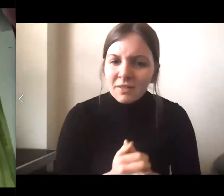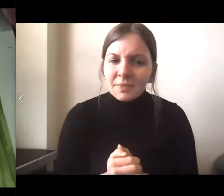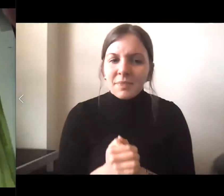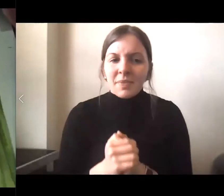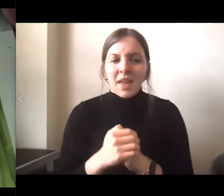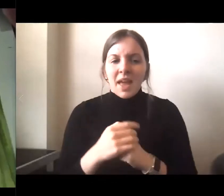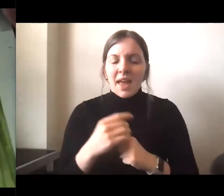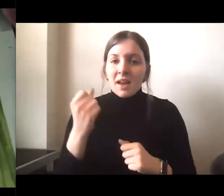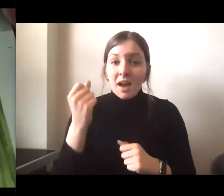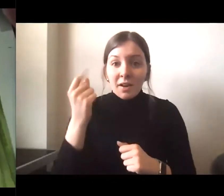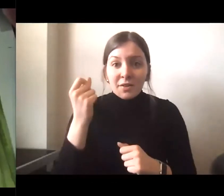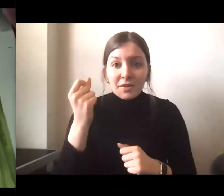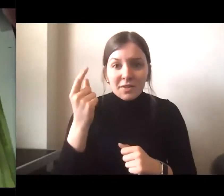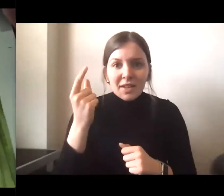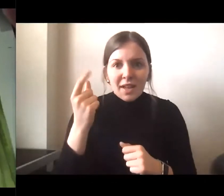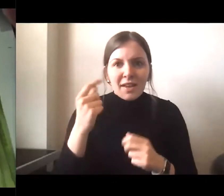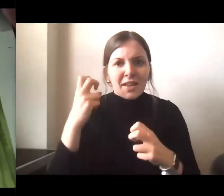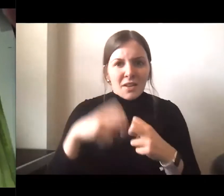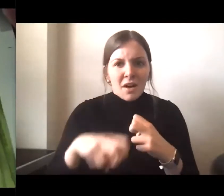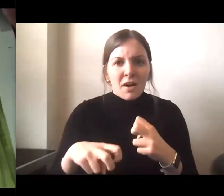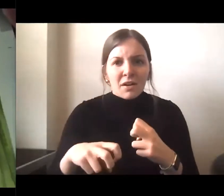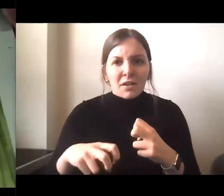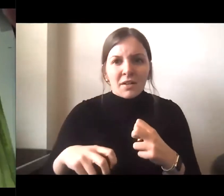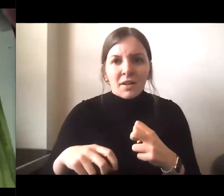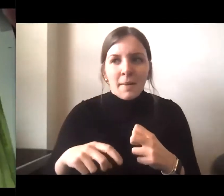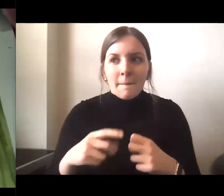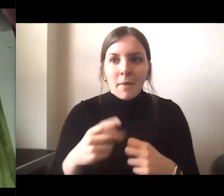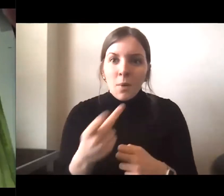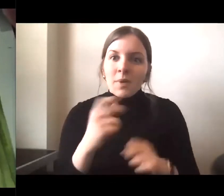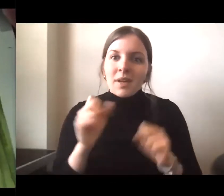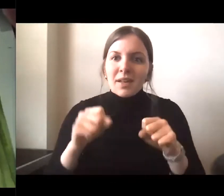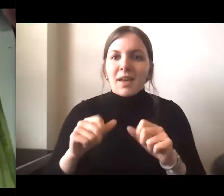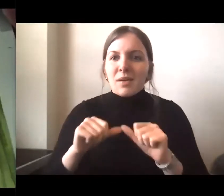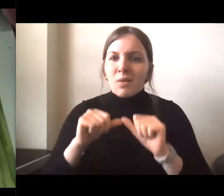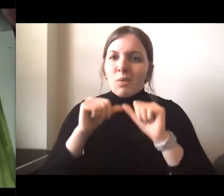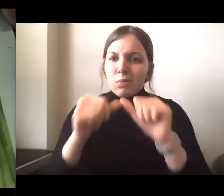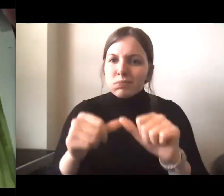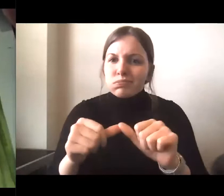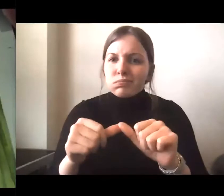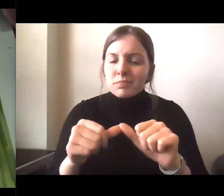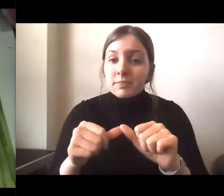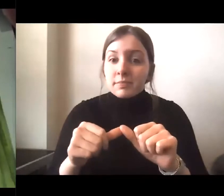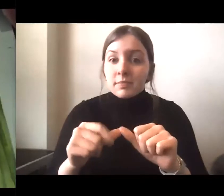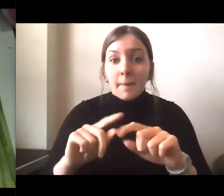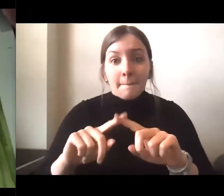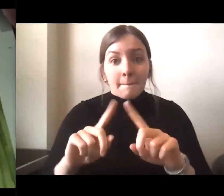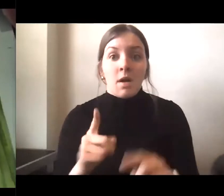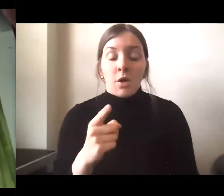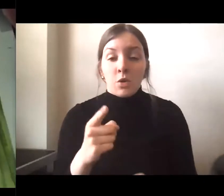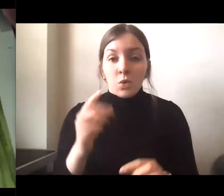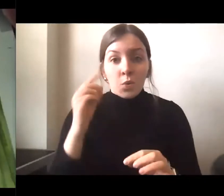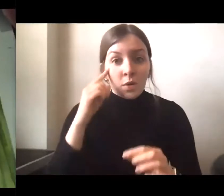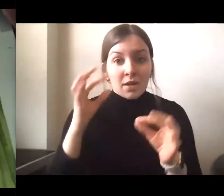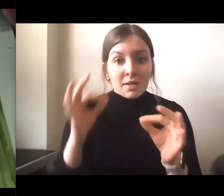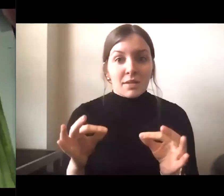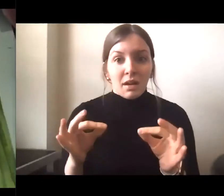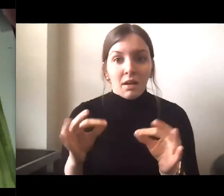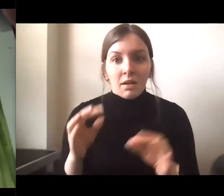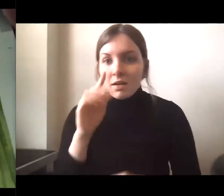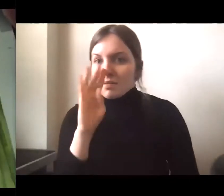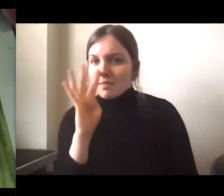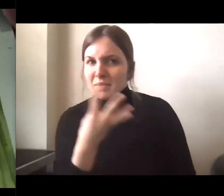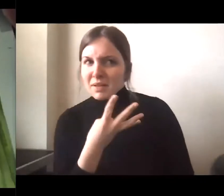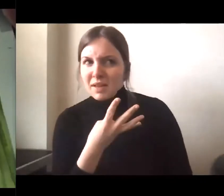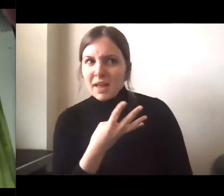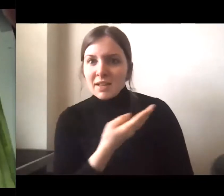Pero si cada día, cada hora, sientes que a mí me estás destinada con